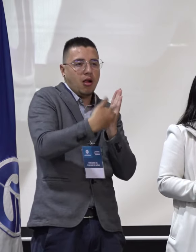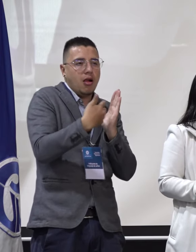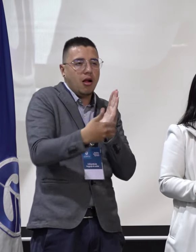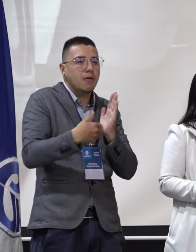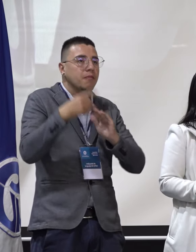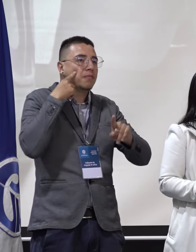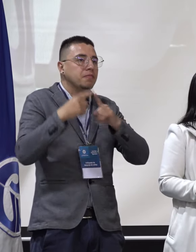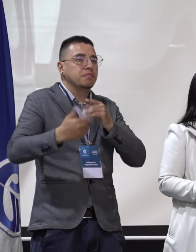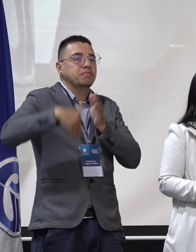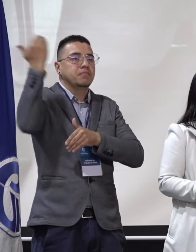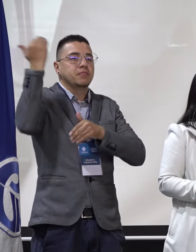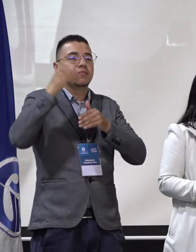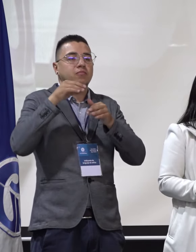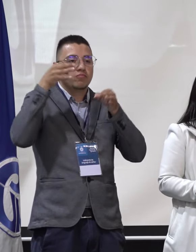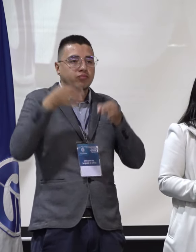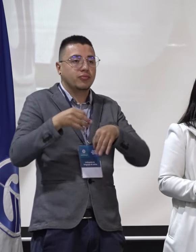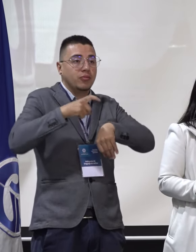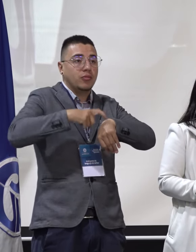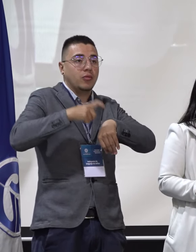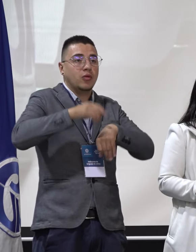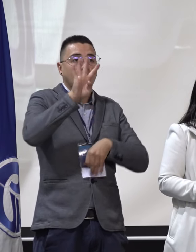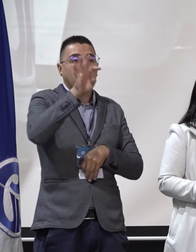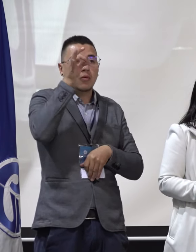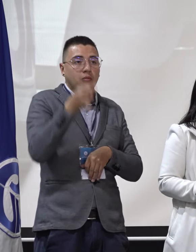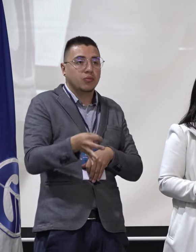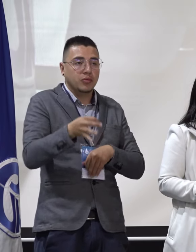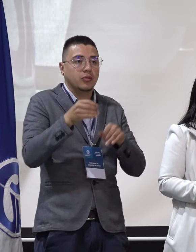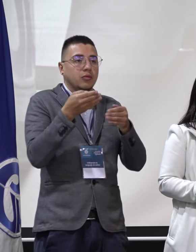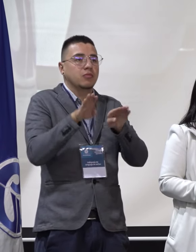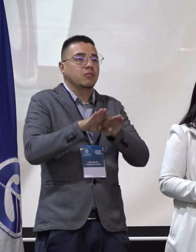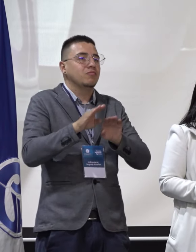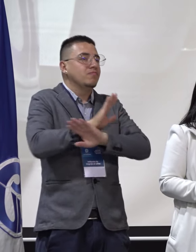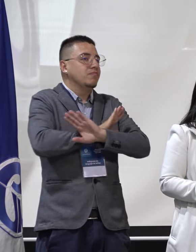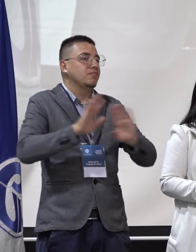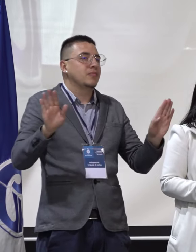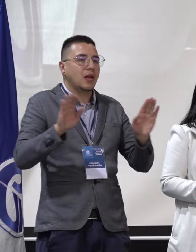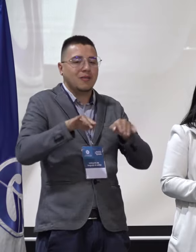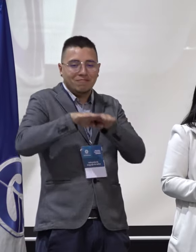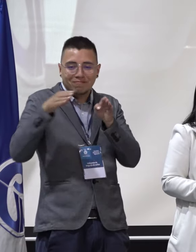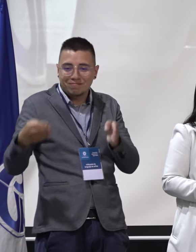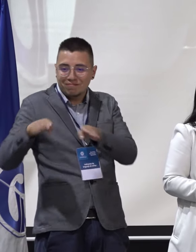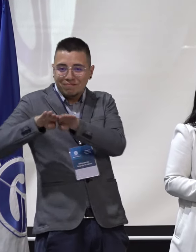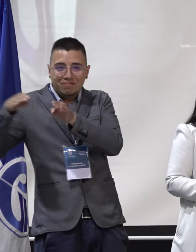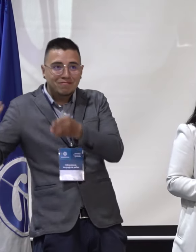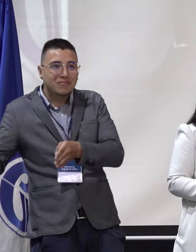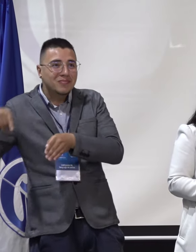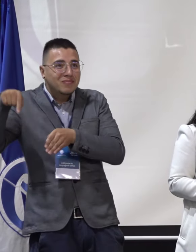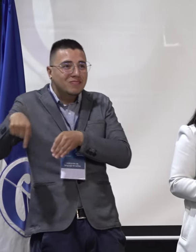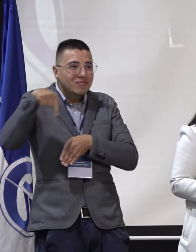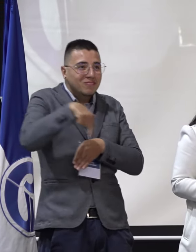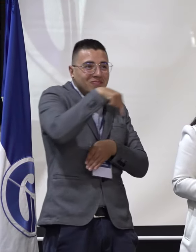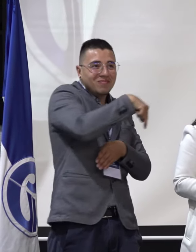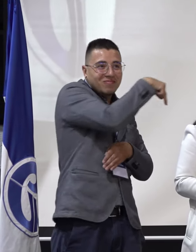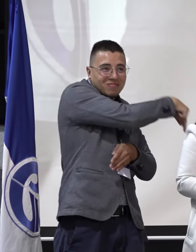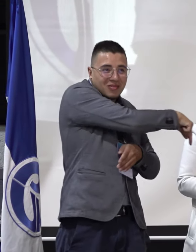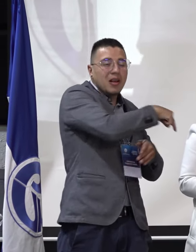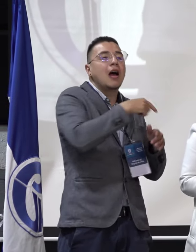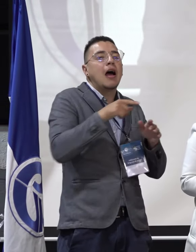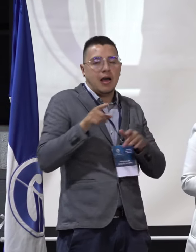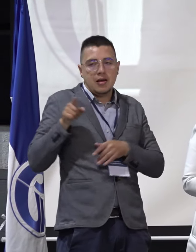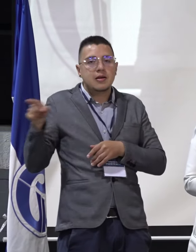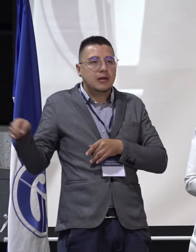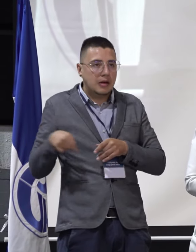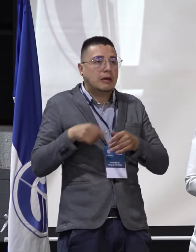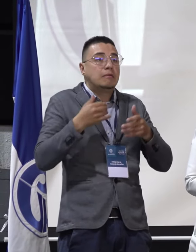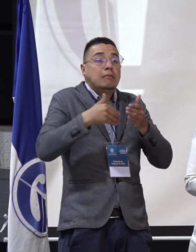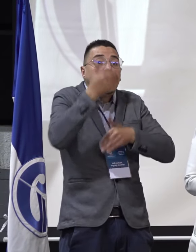para la elección. A las cuatro en punto de la tarde se dará el cierre de las puestas, de las mesas de los puestos de votación